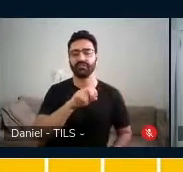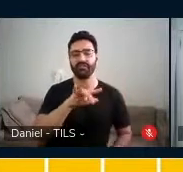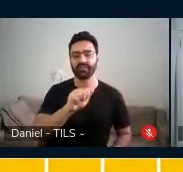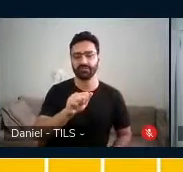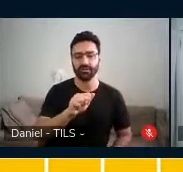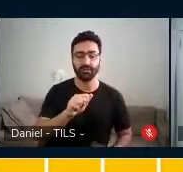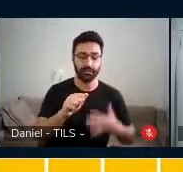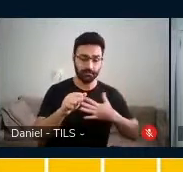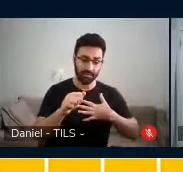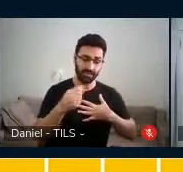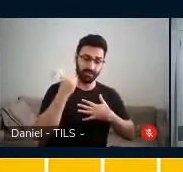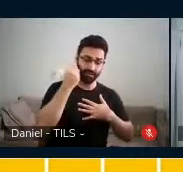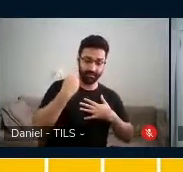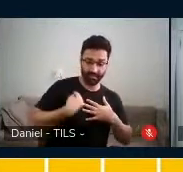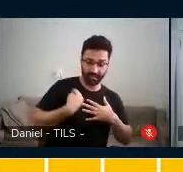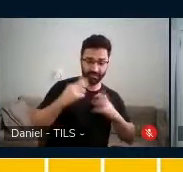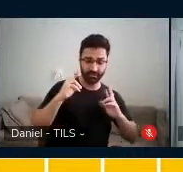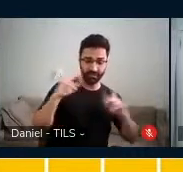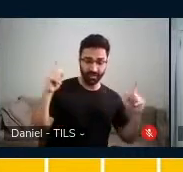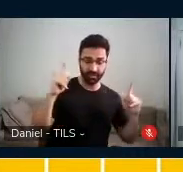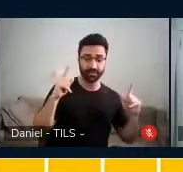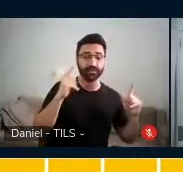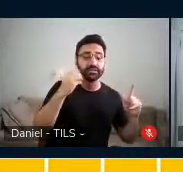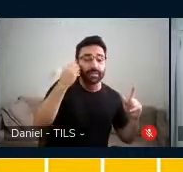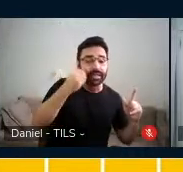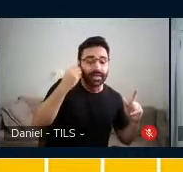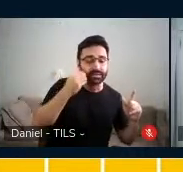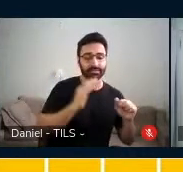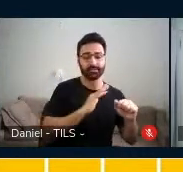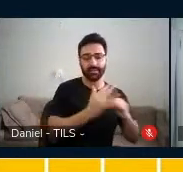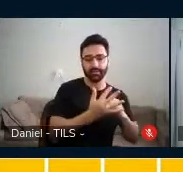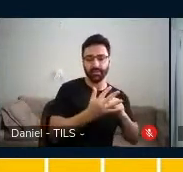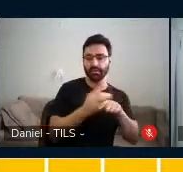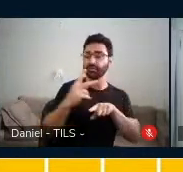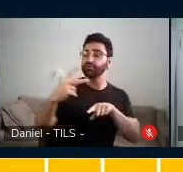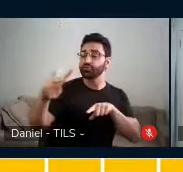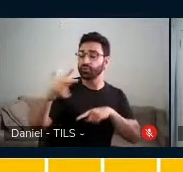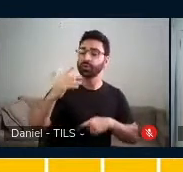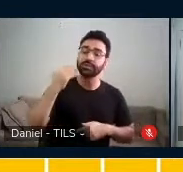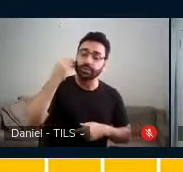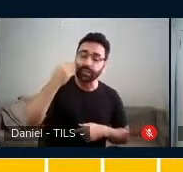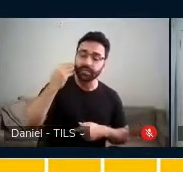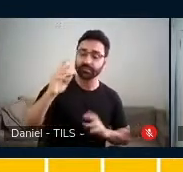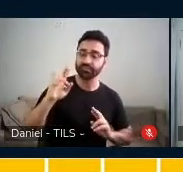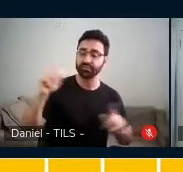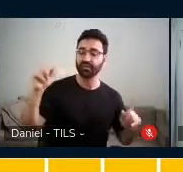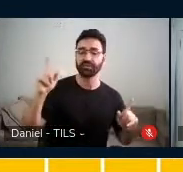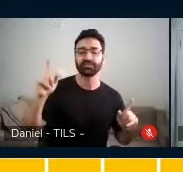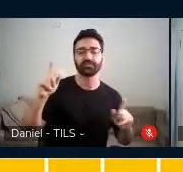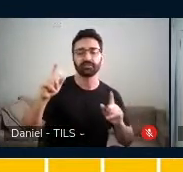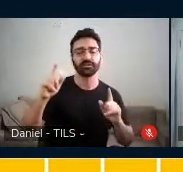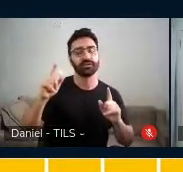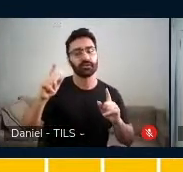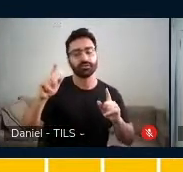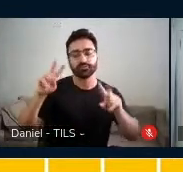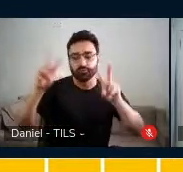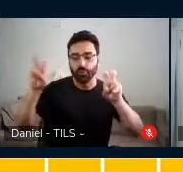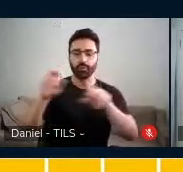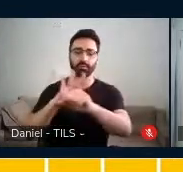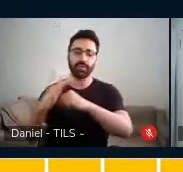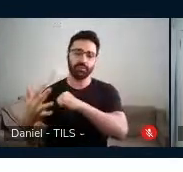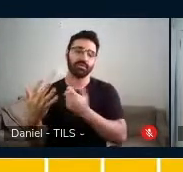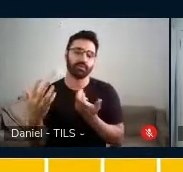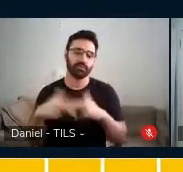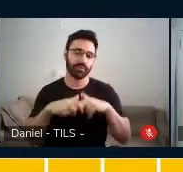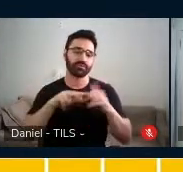saiu, que a Fátima saiu, isso é a vivência delas, a nossa vivência em relação a determinado evento.